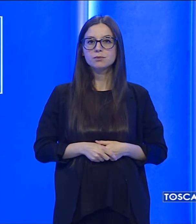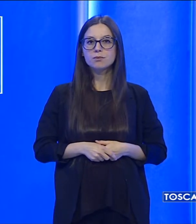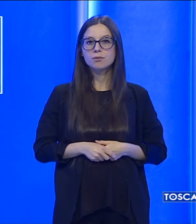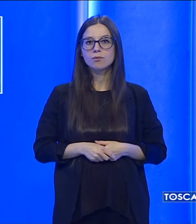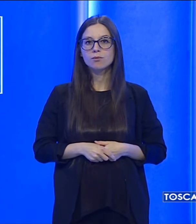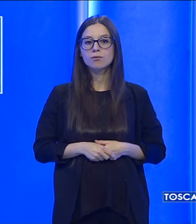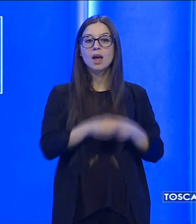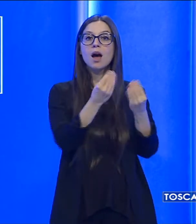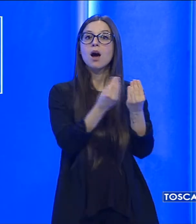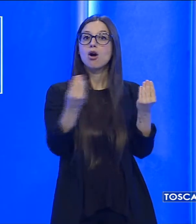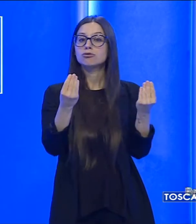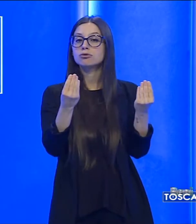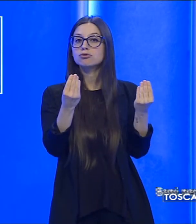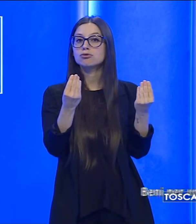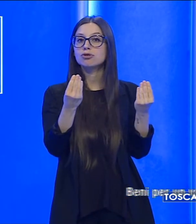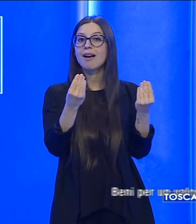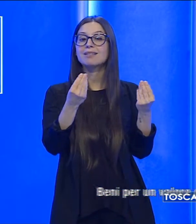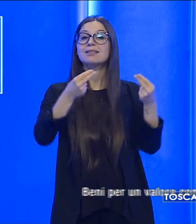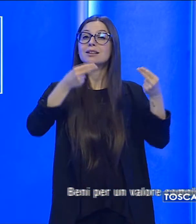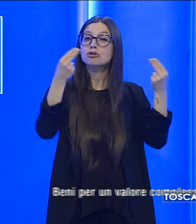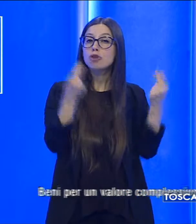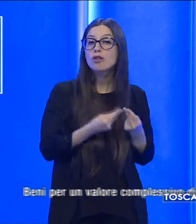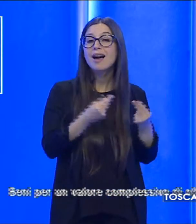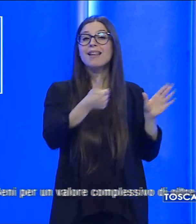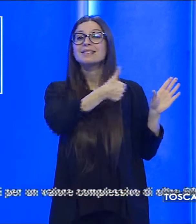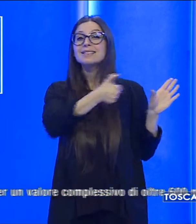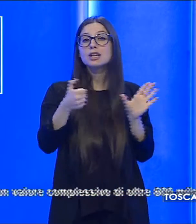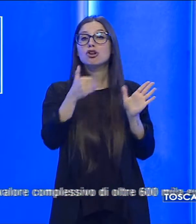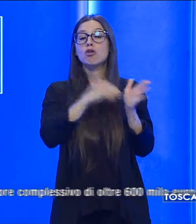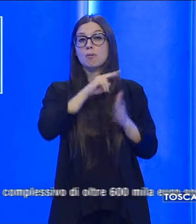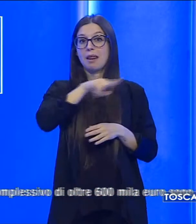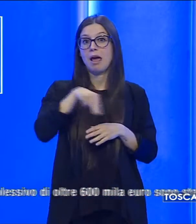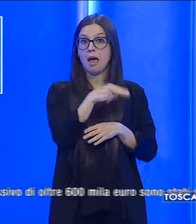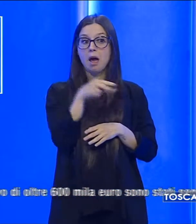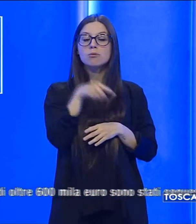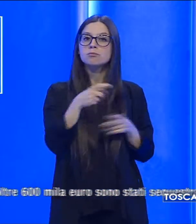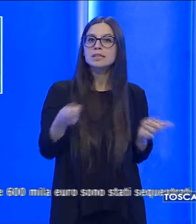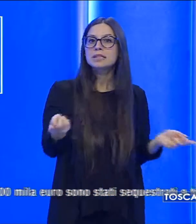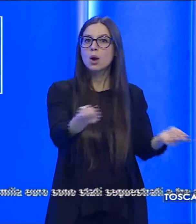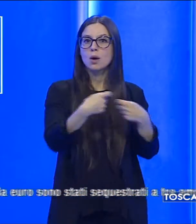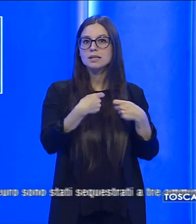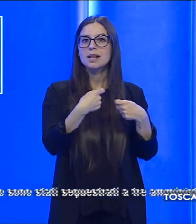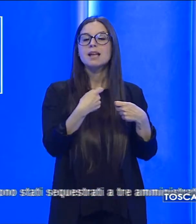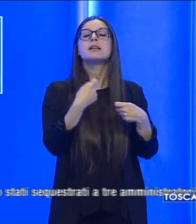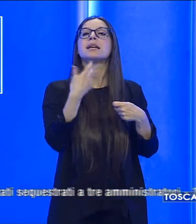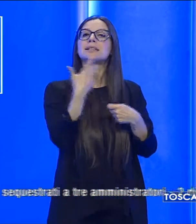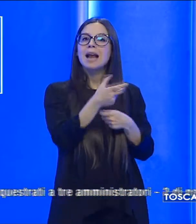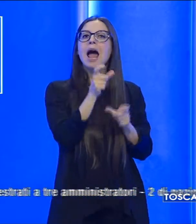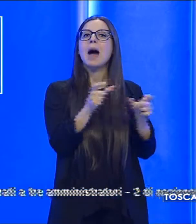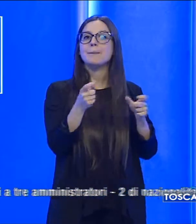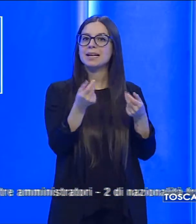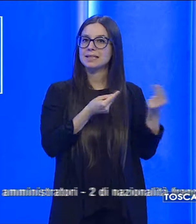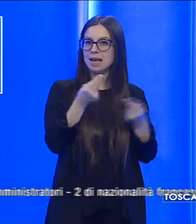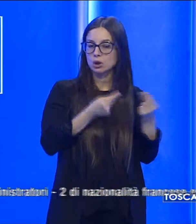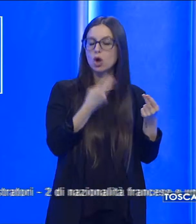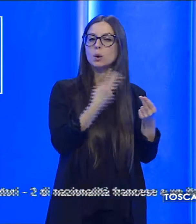Beni per un valore totale di oltre 600 mila euro sono stati sequestrati a tre amministratori, due